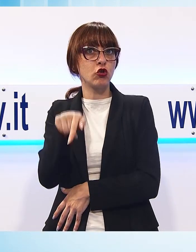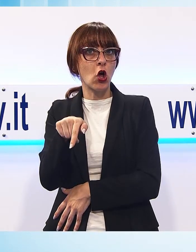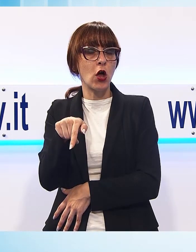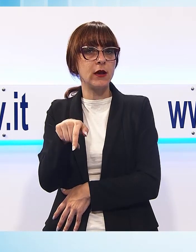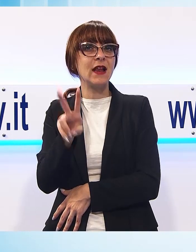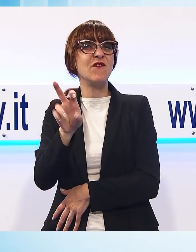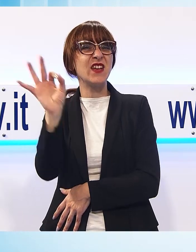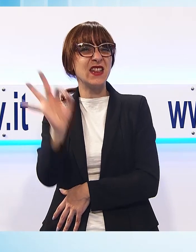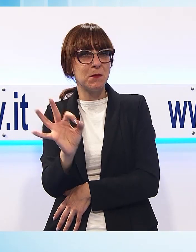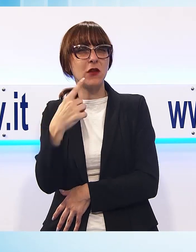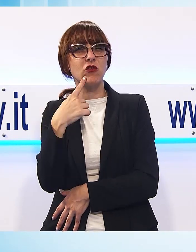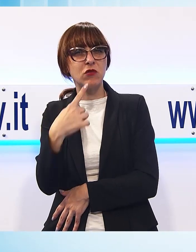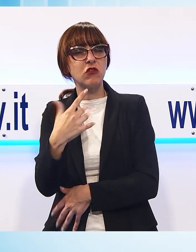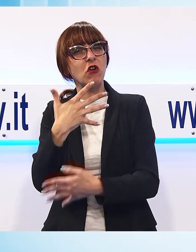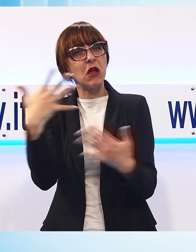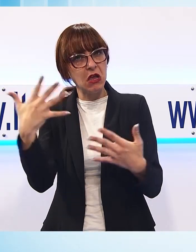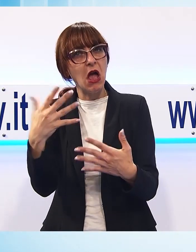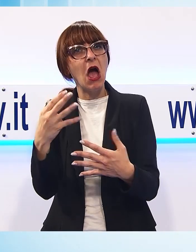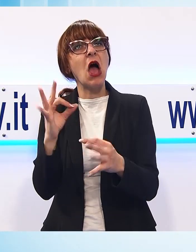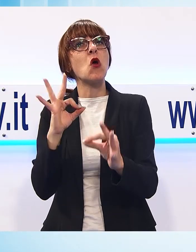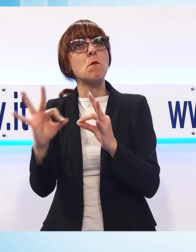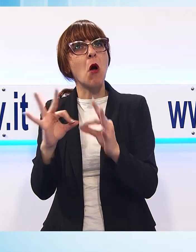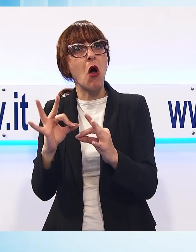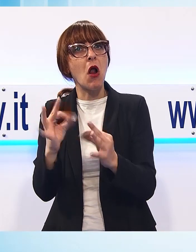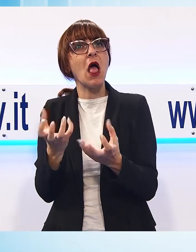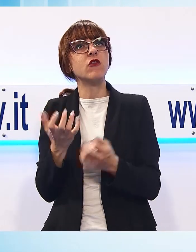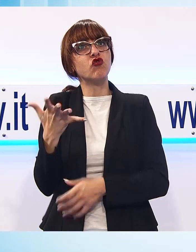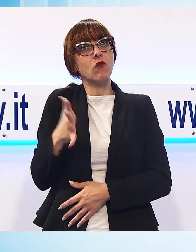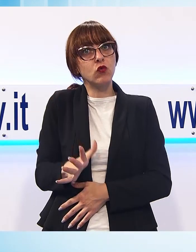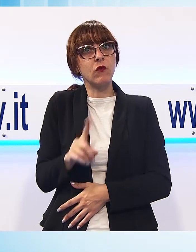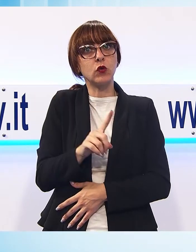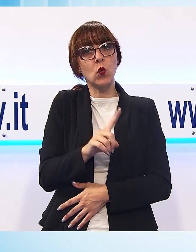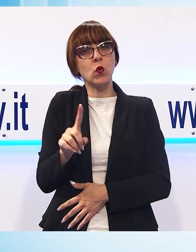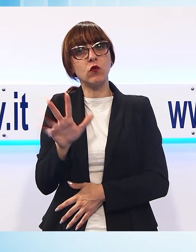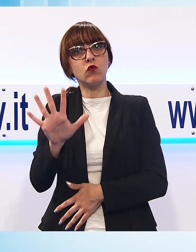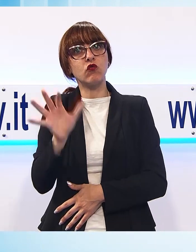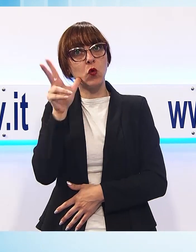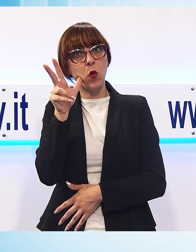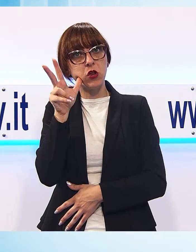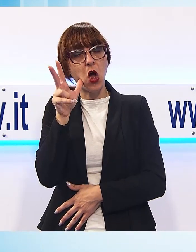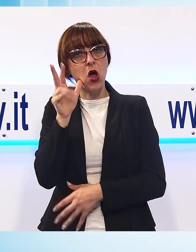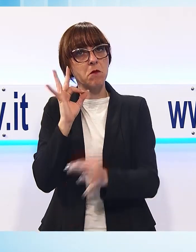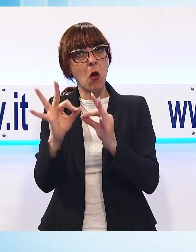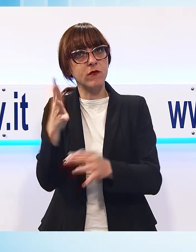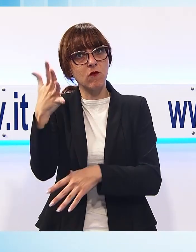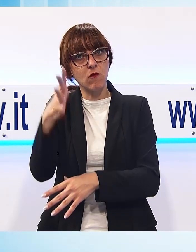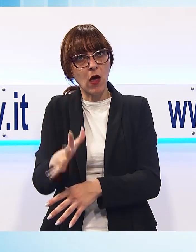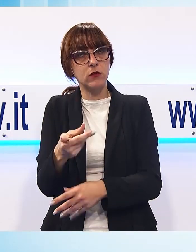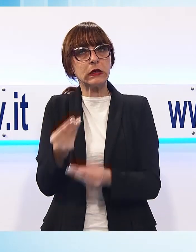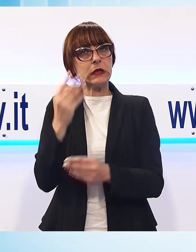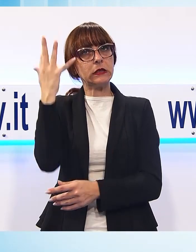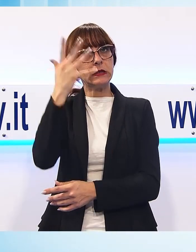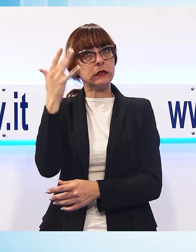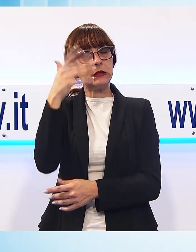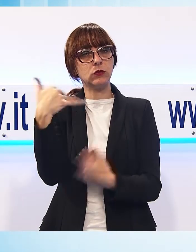delle moleste su loghi di lavoro, più o meno una donna su un 5. E questo è un dato che ci fa molto pensare. L'incontro, promosso